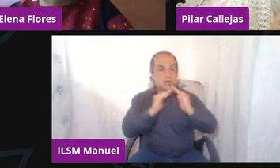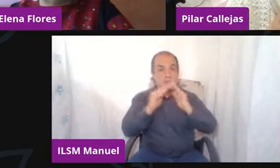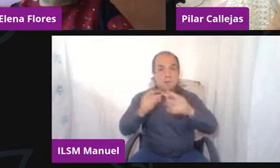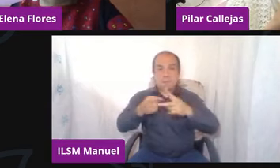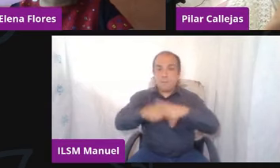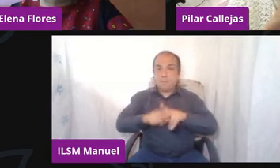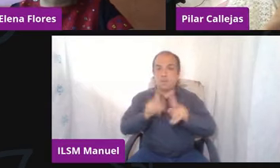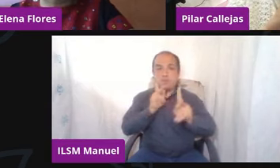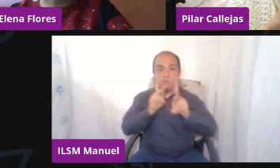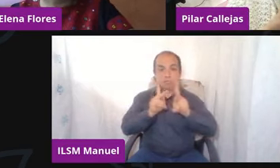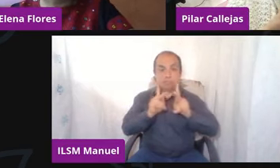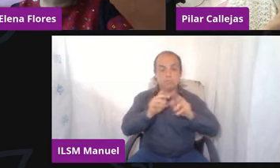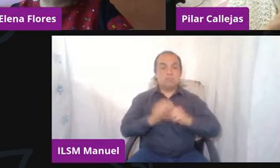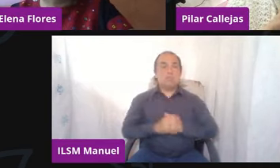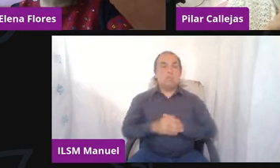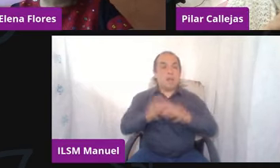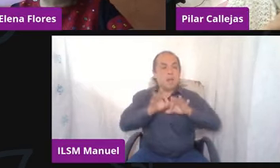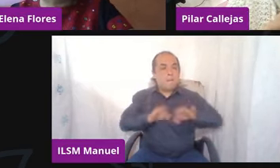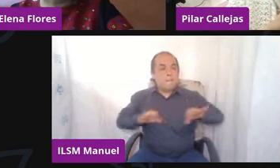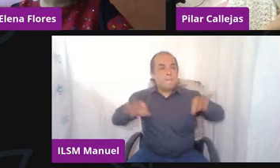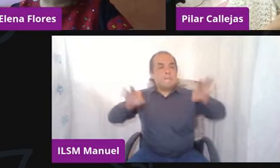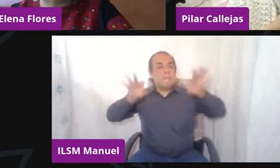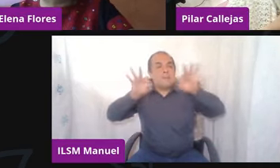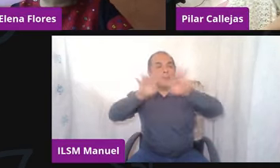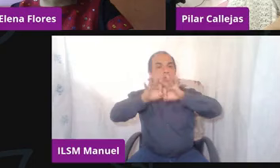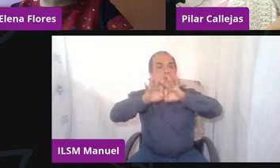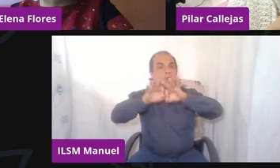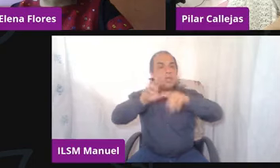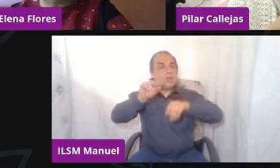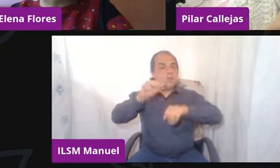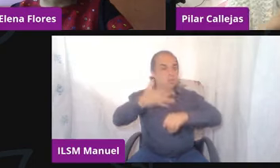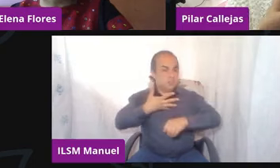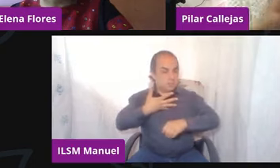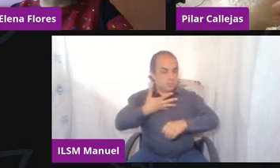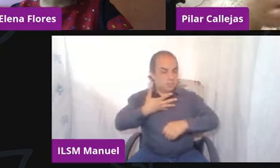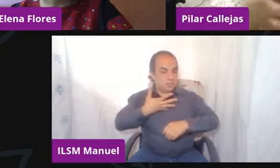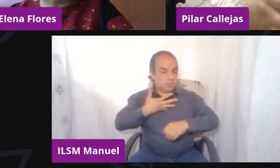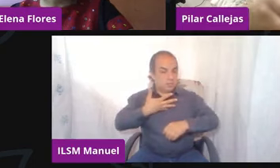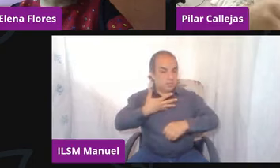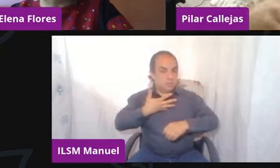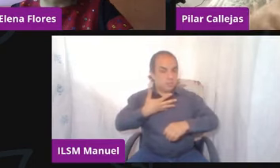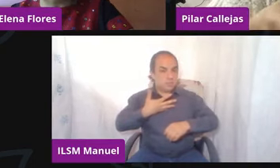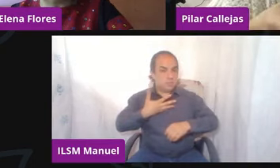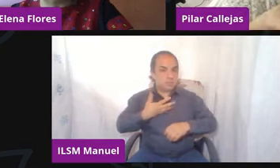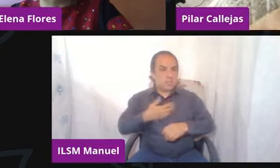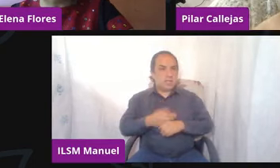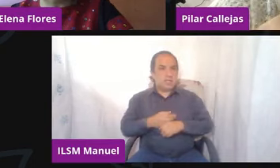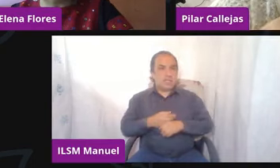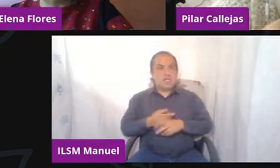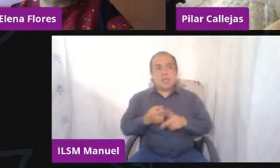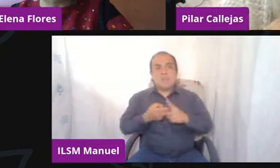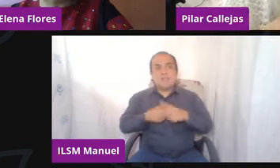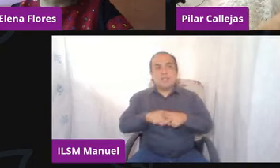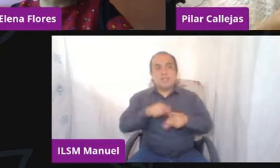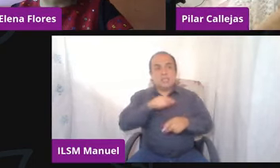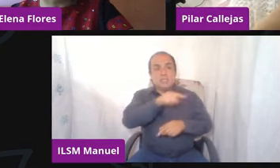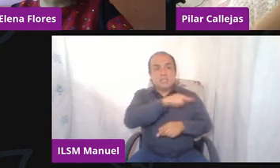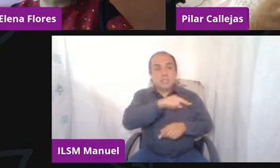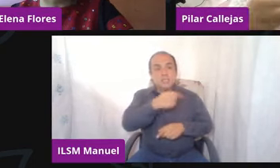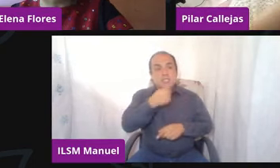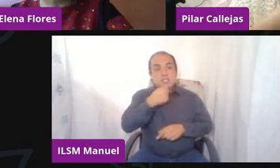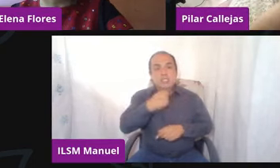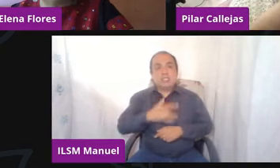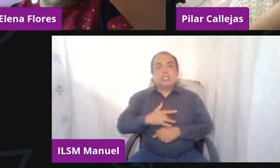de una manera en la que no caigamos en este, de introducirle el miedo y la angustia de muerte,